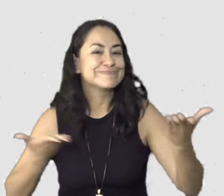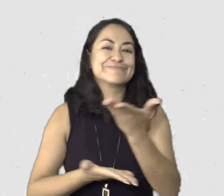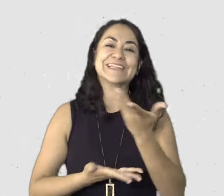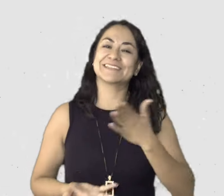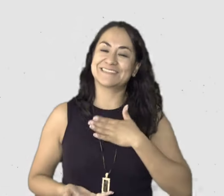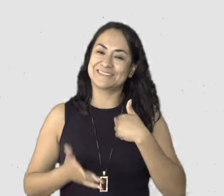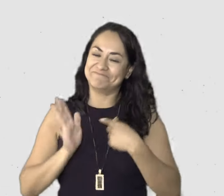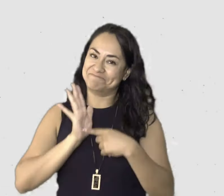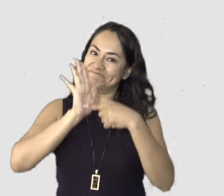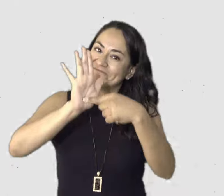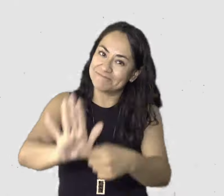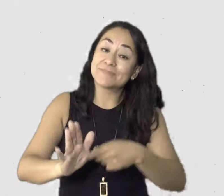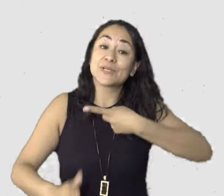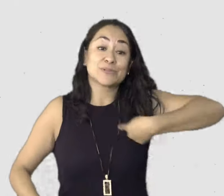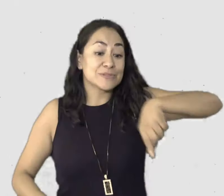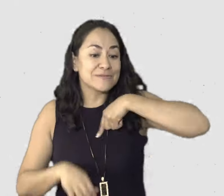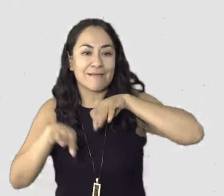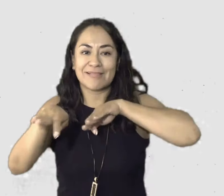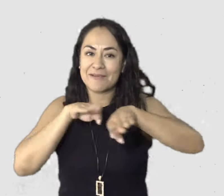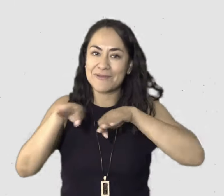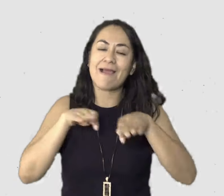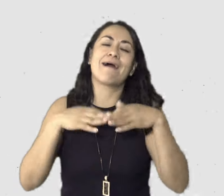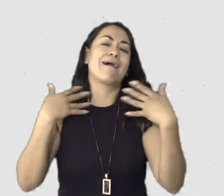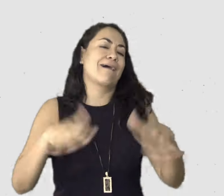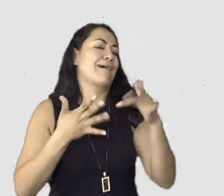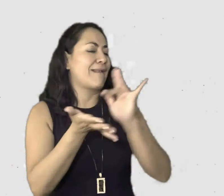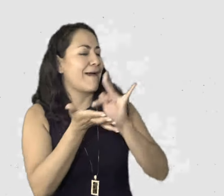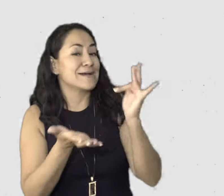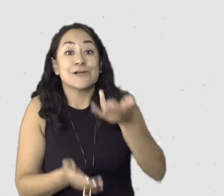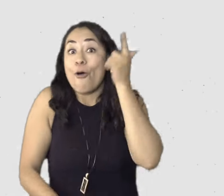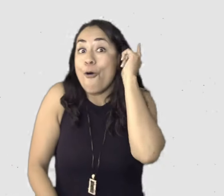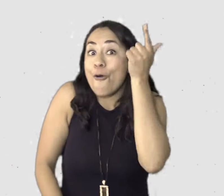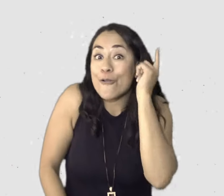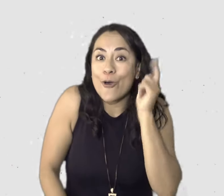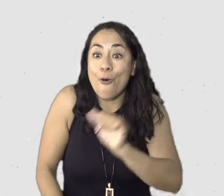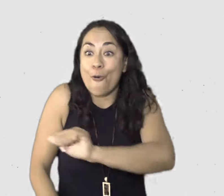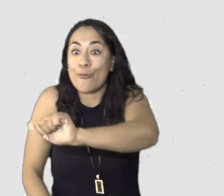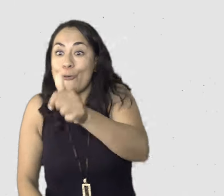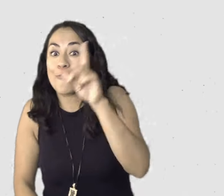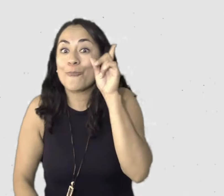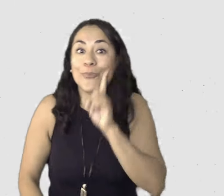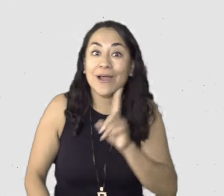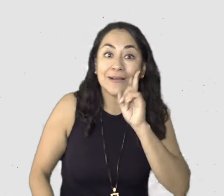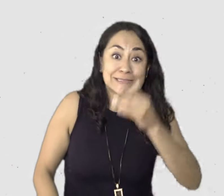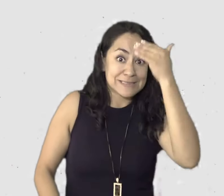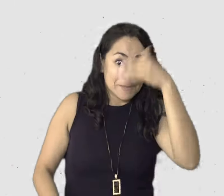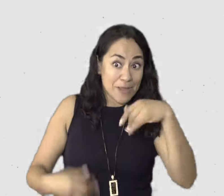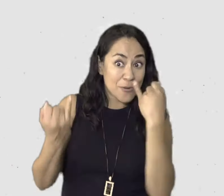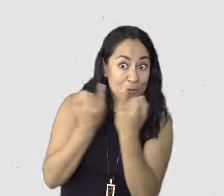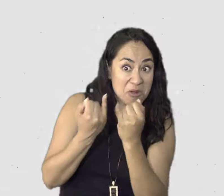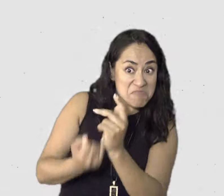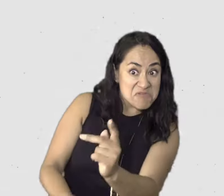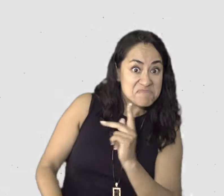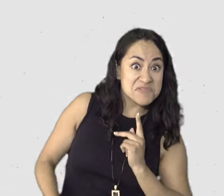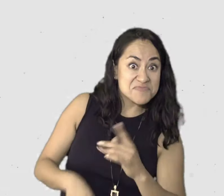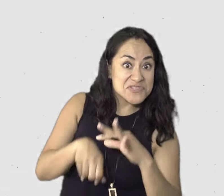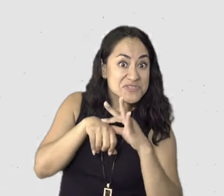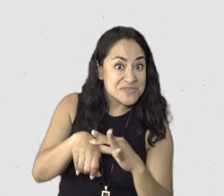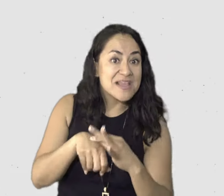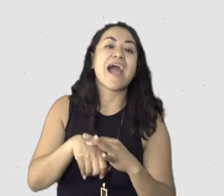conversamos con otras personas, y de verdad anhelo que este sea como el espacio que motive a otras mujeres a encontrar su propia tribu, y para nosotros el